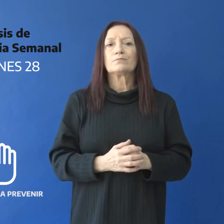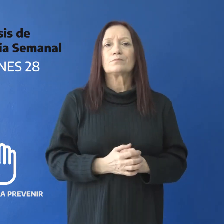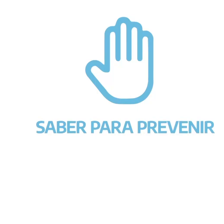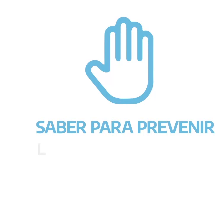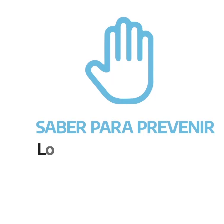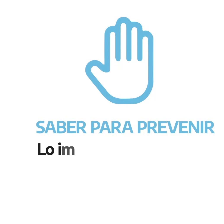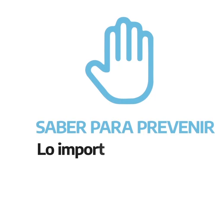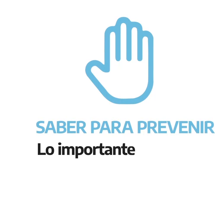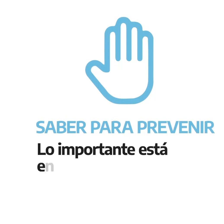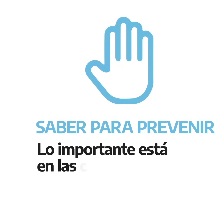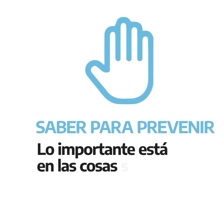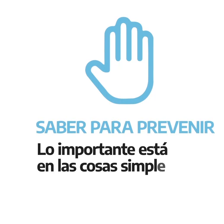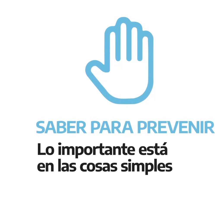Síntesis semanal de noticias